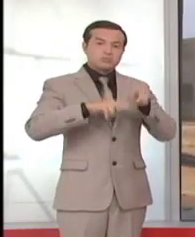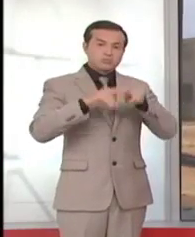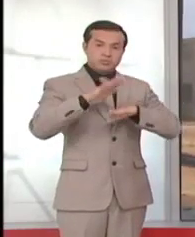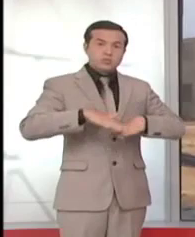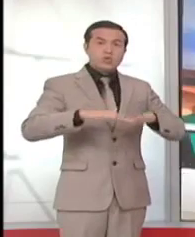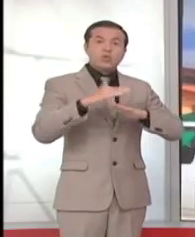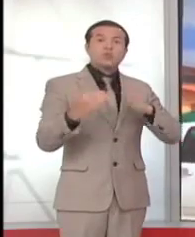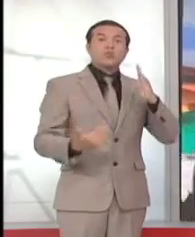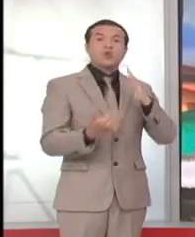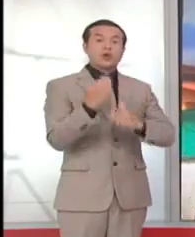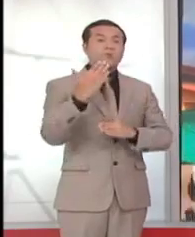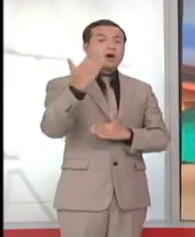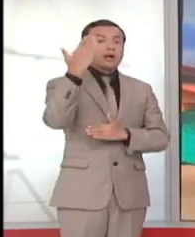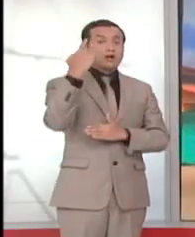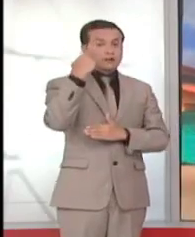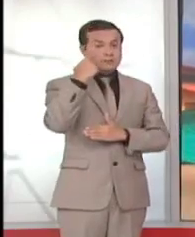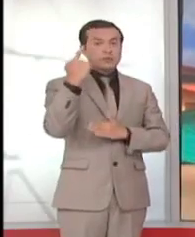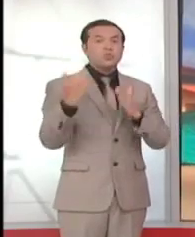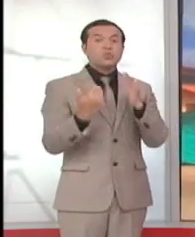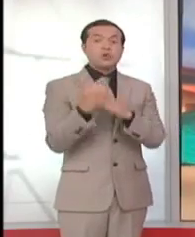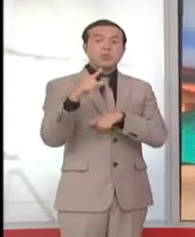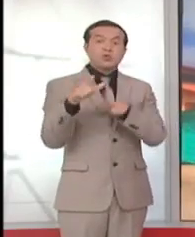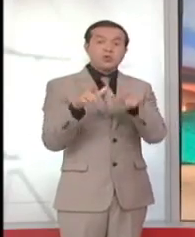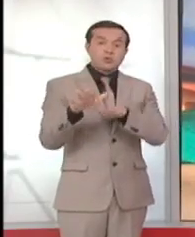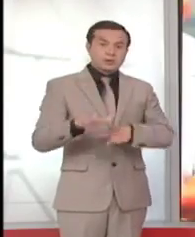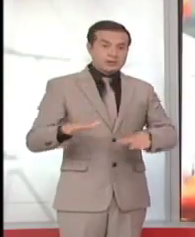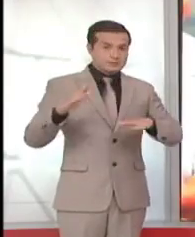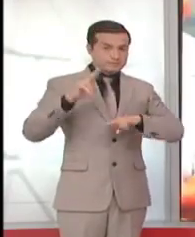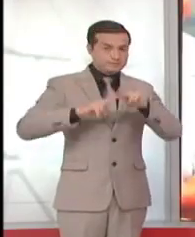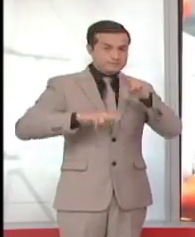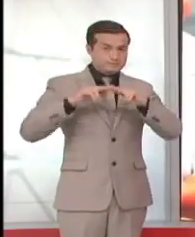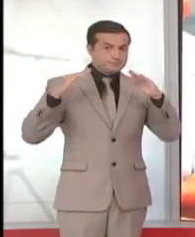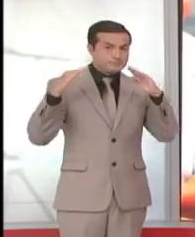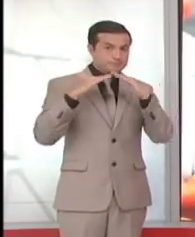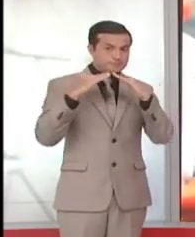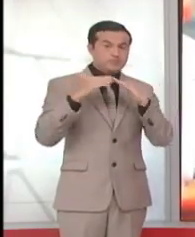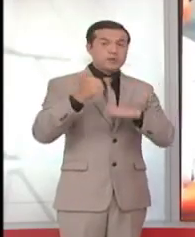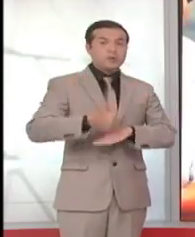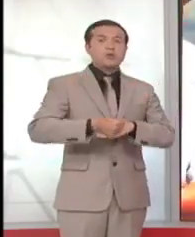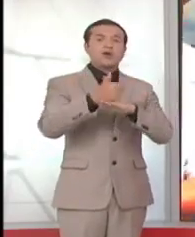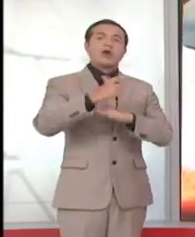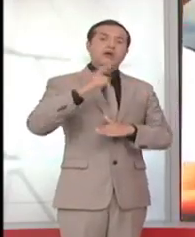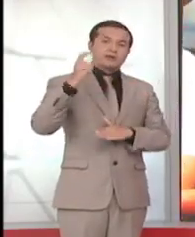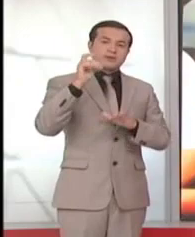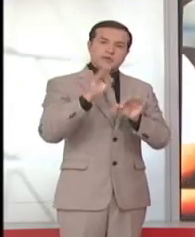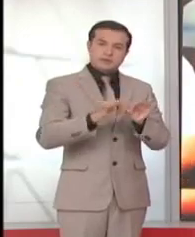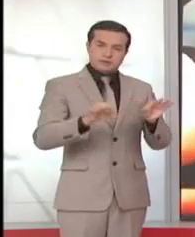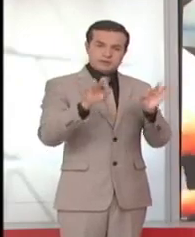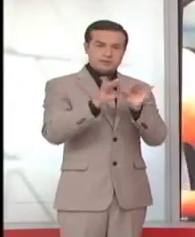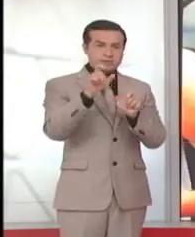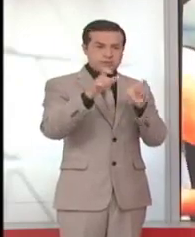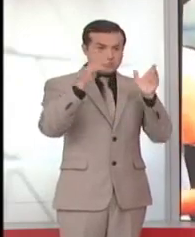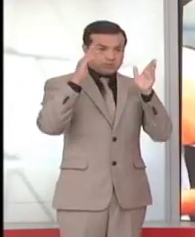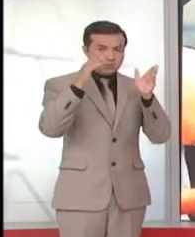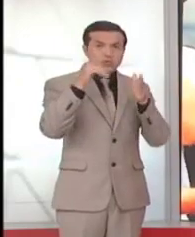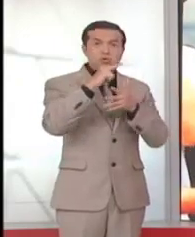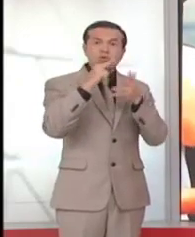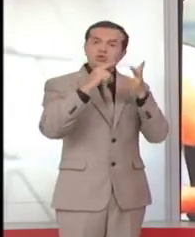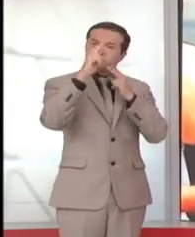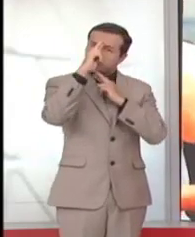electo se estudia la creación de nuevos planes de vivienda. La autoridad tiene que hacer eso con los ciudadanos porque se merecen el respeto mucho más